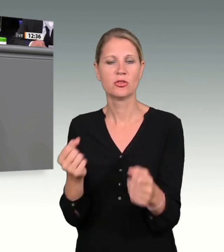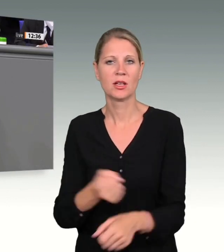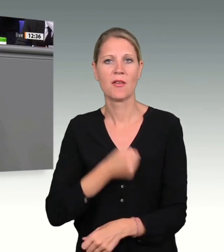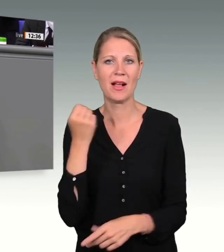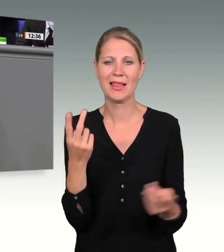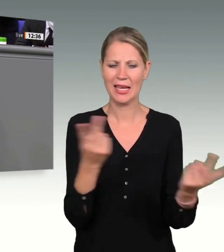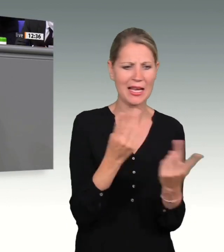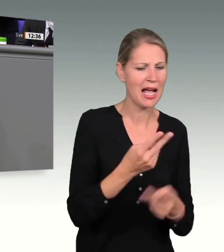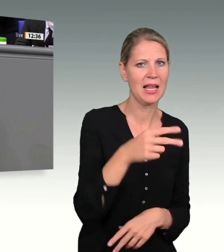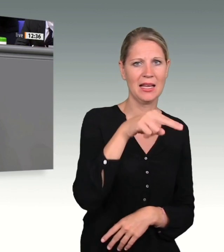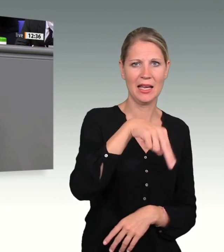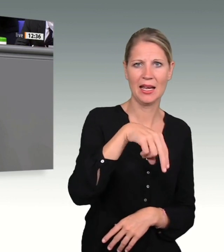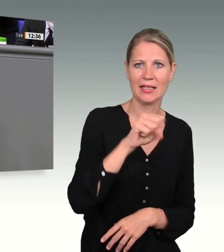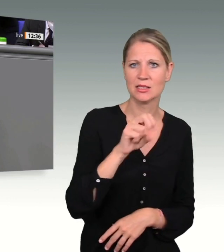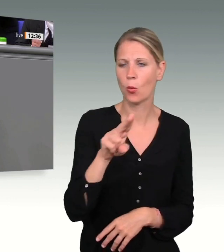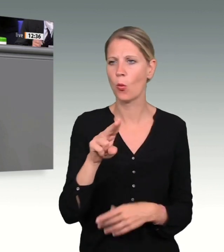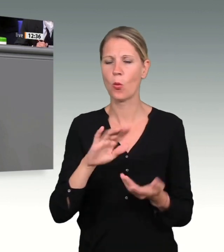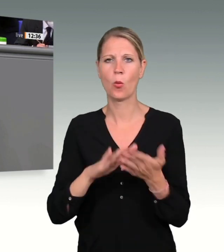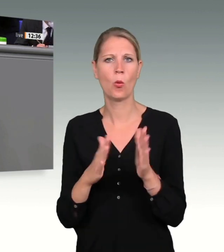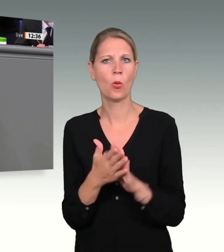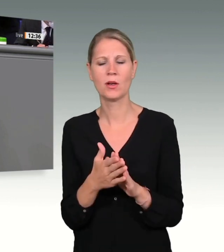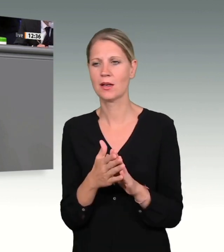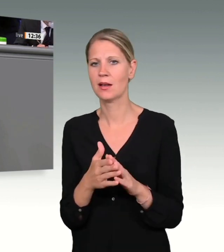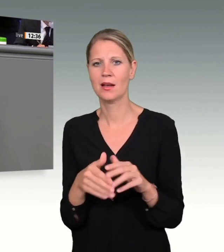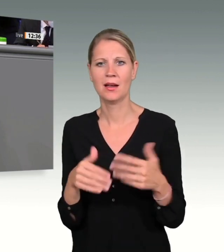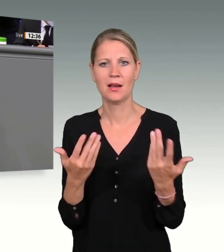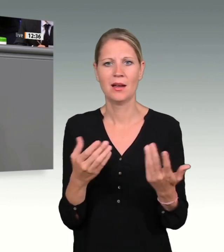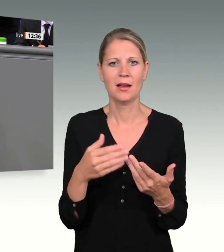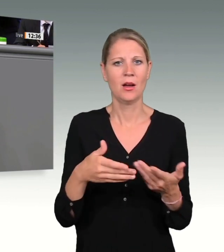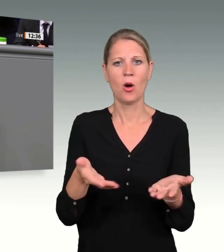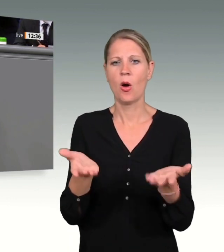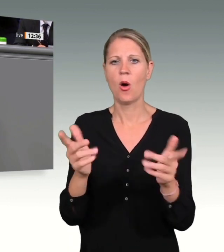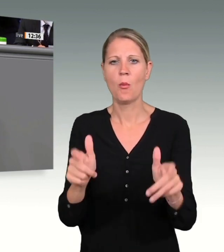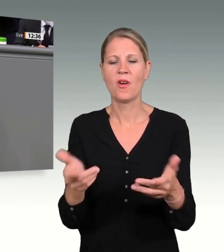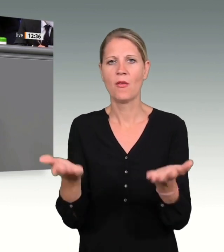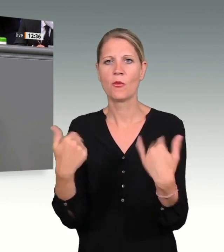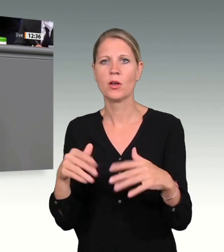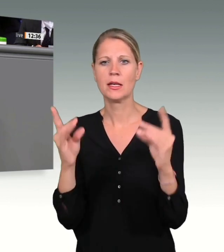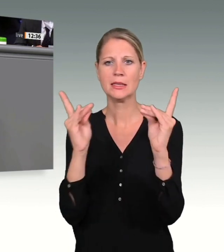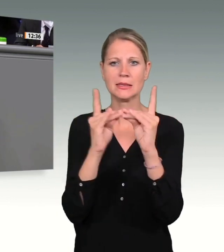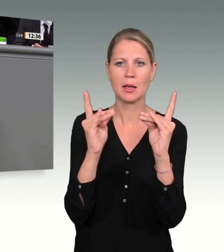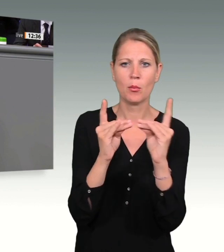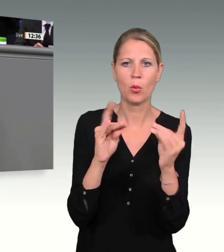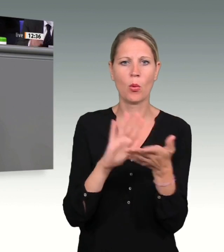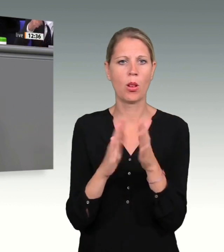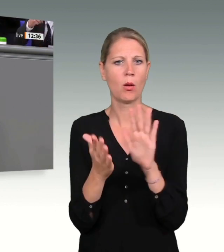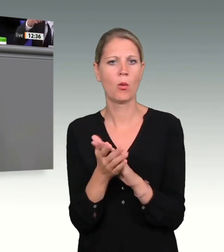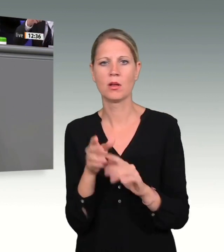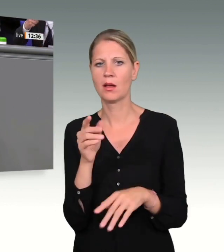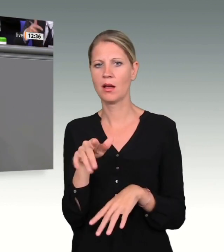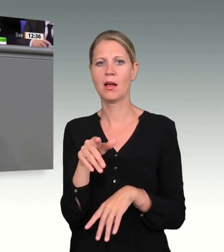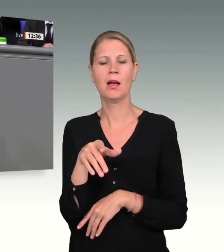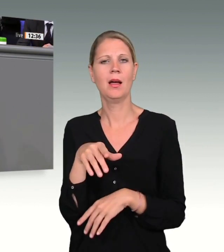Opfer von Istanbul, egal ob die Opfer vom Breitscheidplatz, wir werden Sie nicht vergessen, auch nach dem Ende